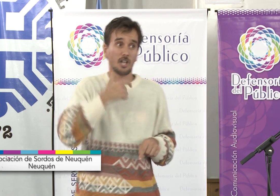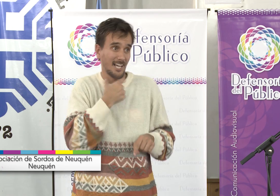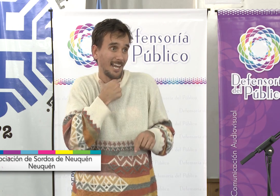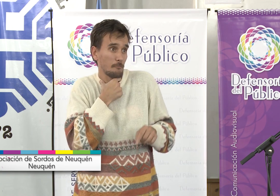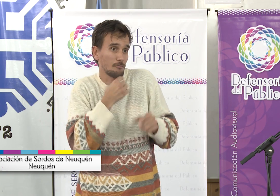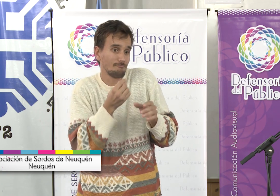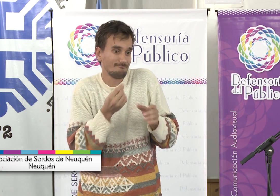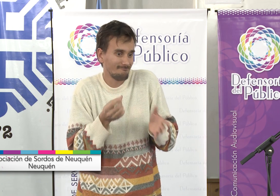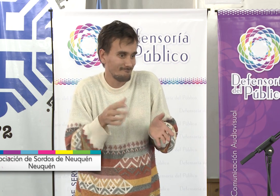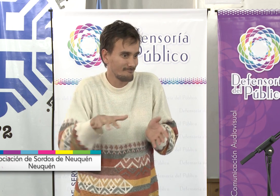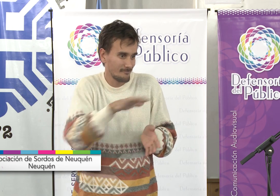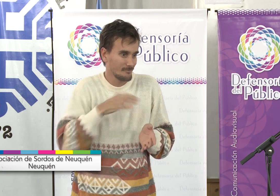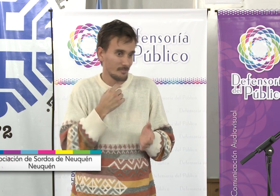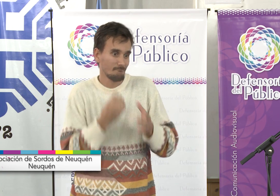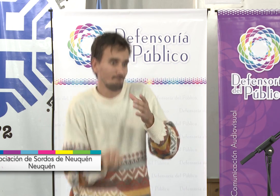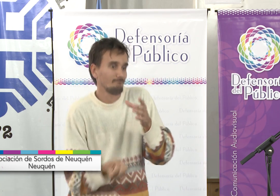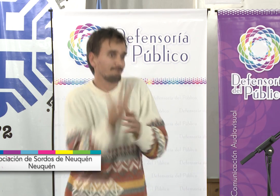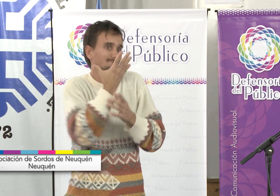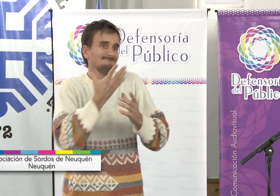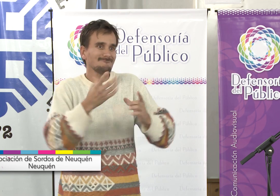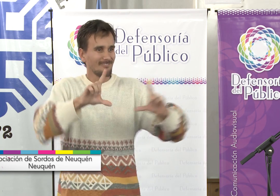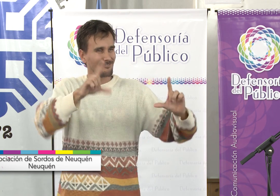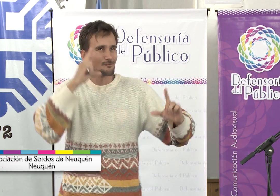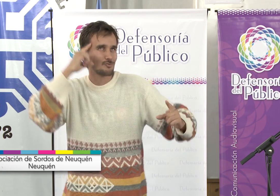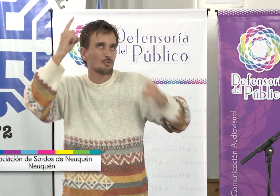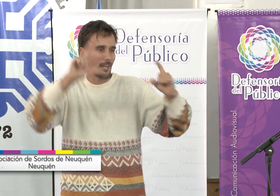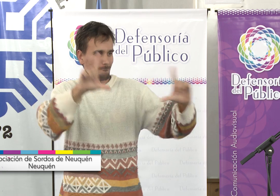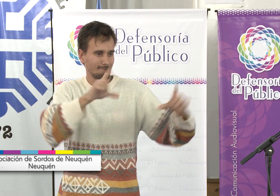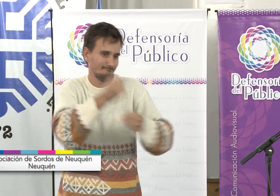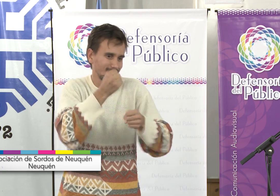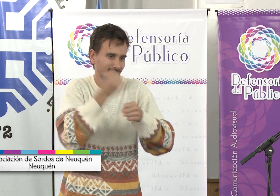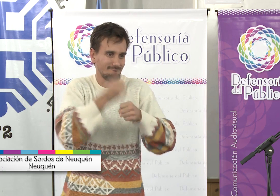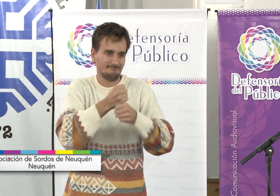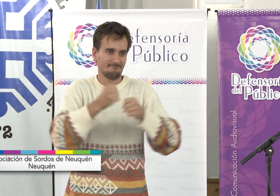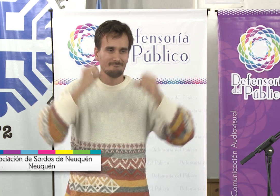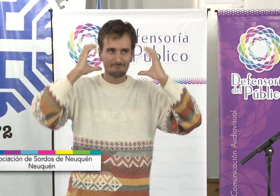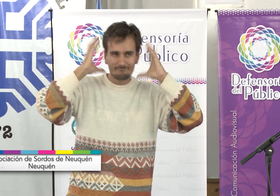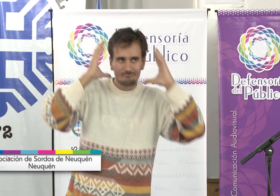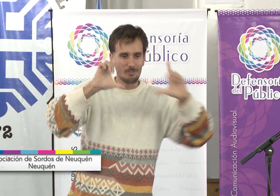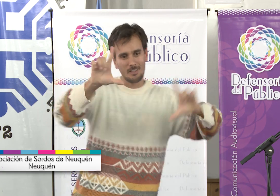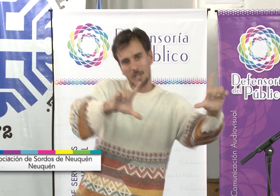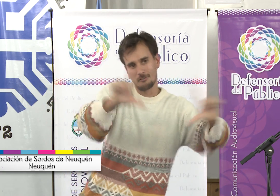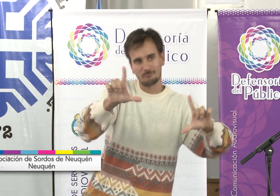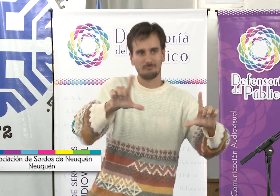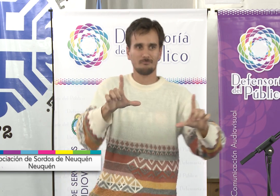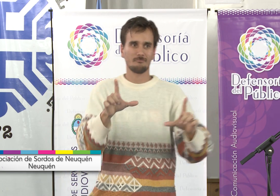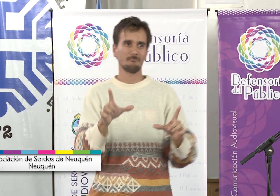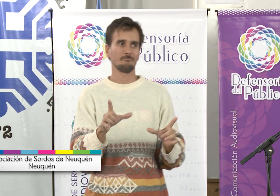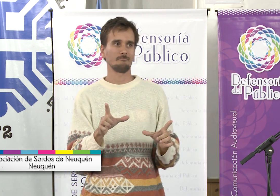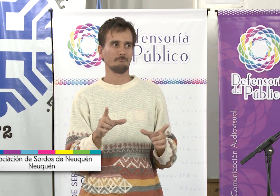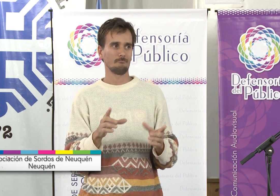Hoy, toda la comunidad sorda quiere... Sí, soñamos con trabajar en la tele, en